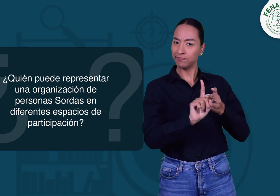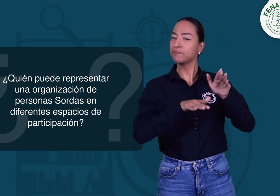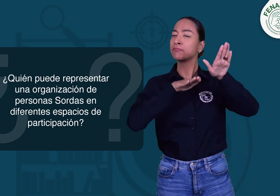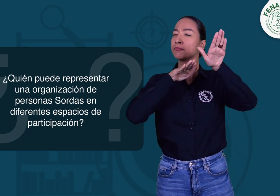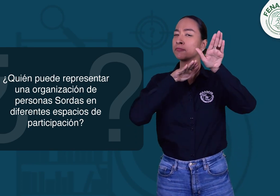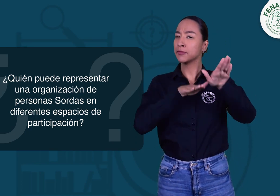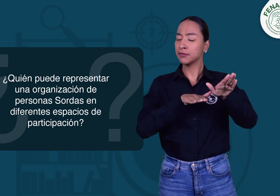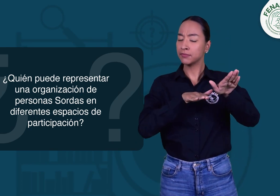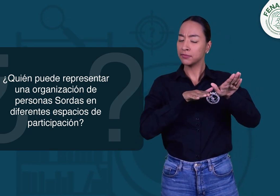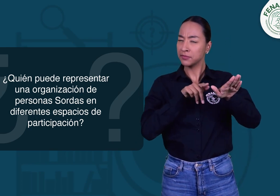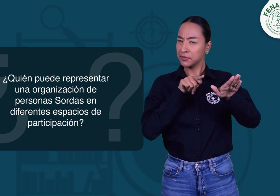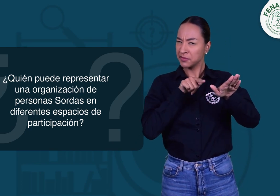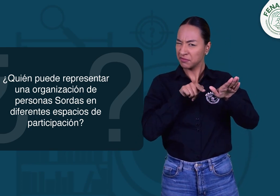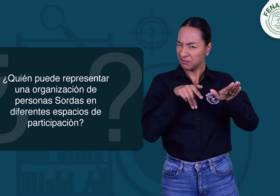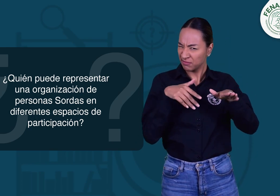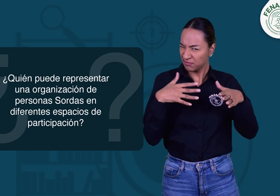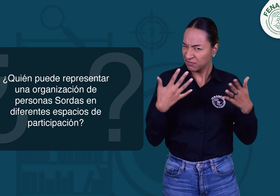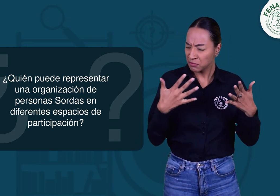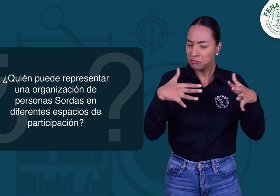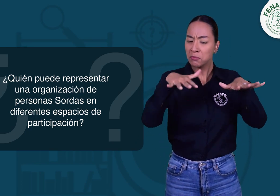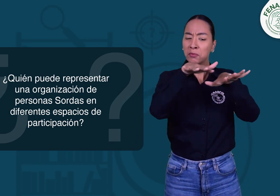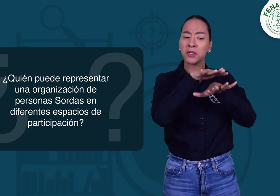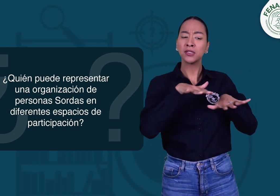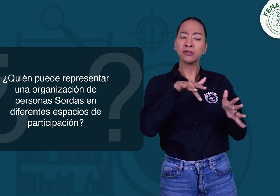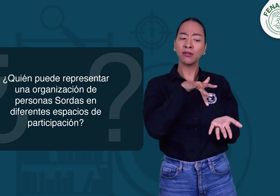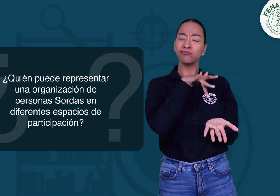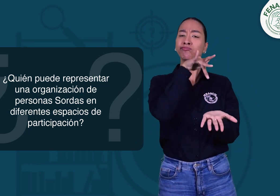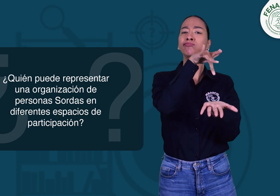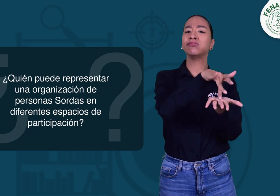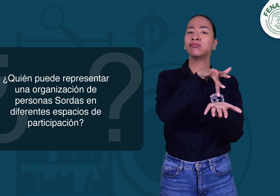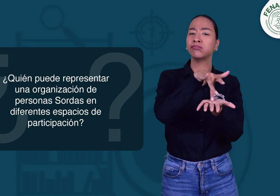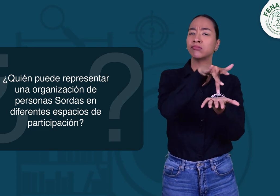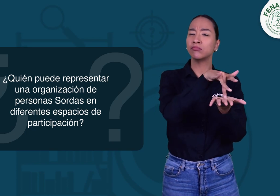sordas en diferentes espacios de participación?